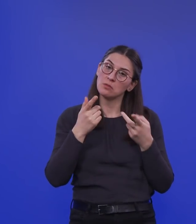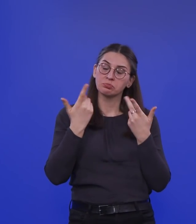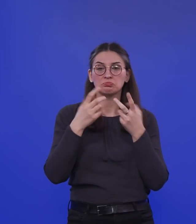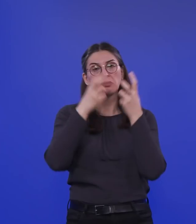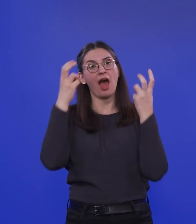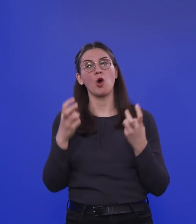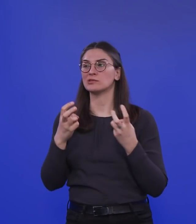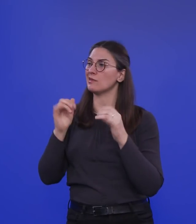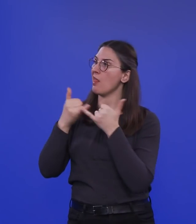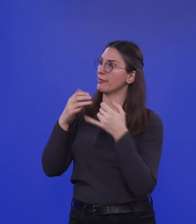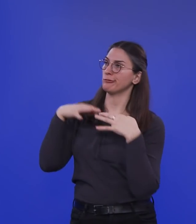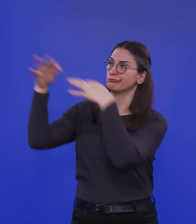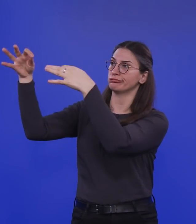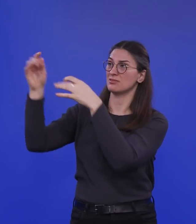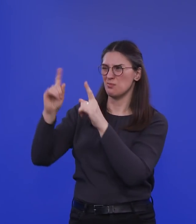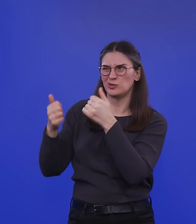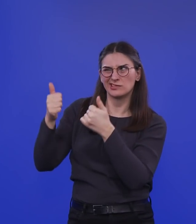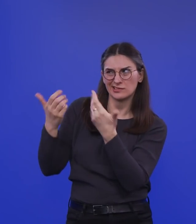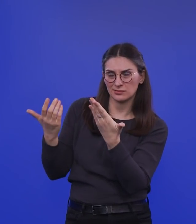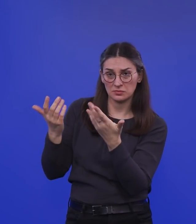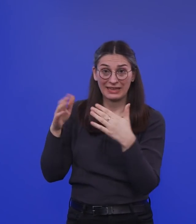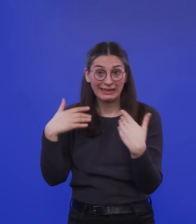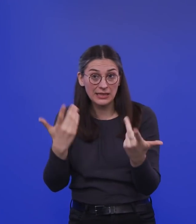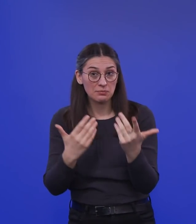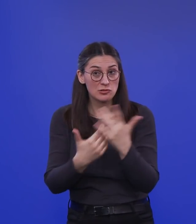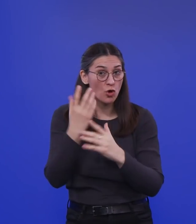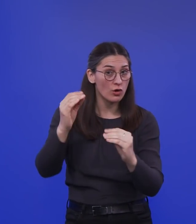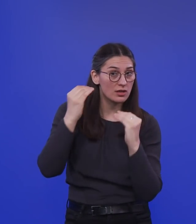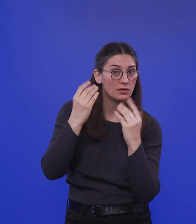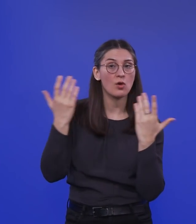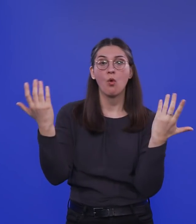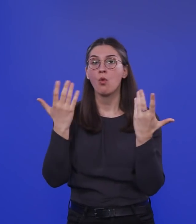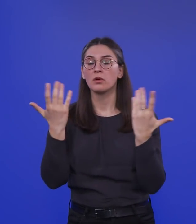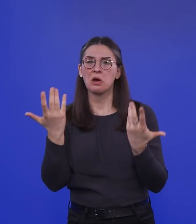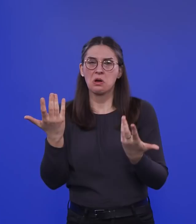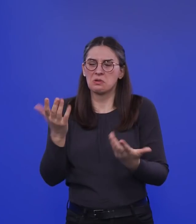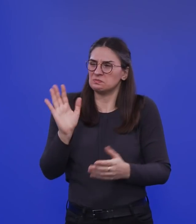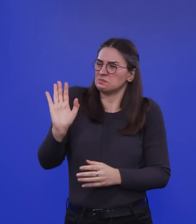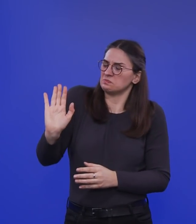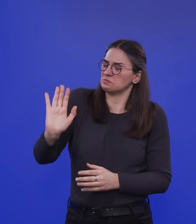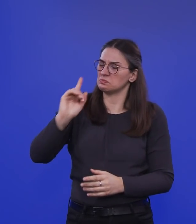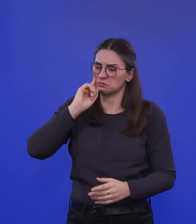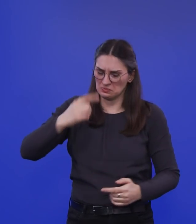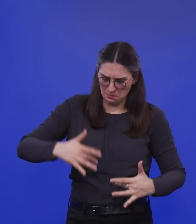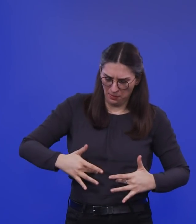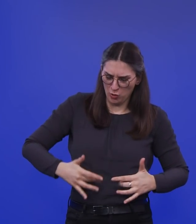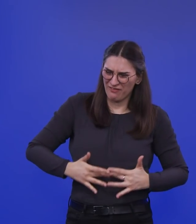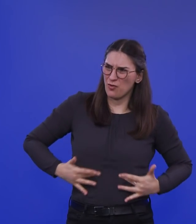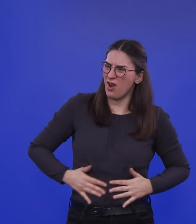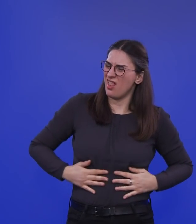Eltern. Da muss man ja abwägen. Gibt es da Erkenntnisse oder sagen Sie aus Ihrem virologischen Bauchgefühl, wir haben da einen Graubereich. Können